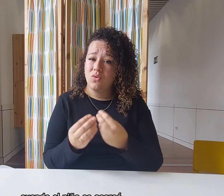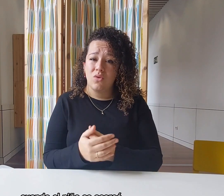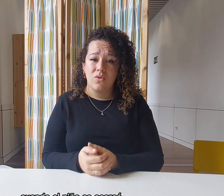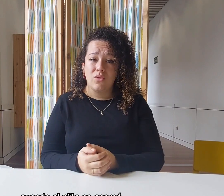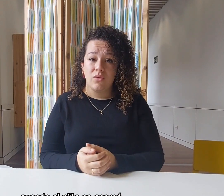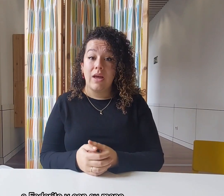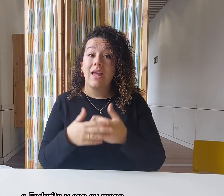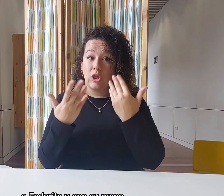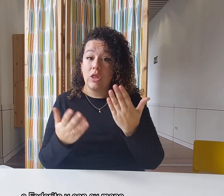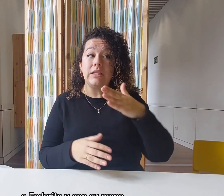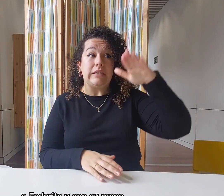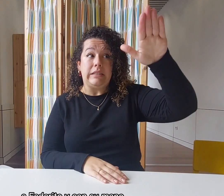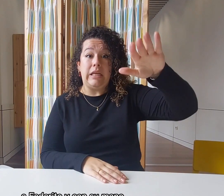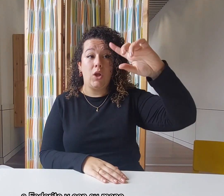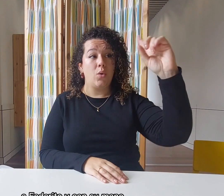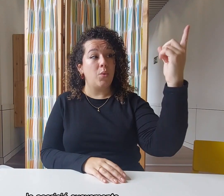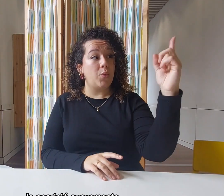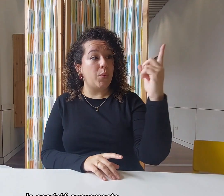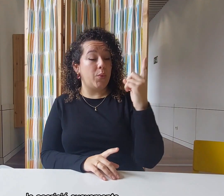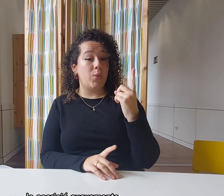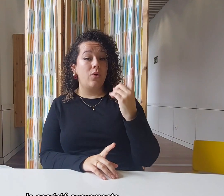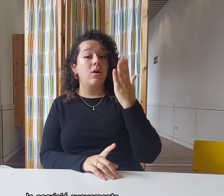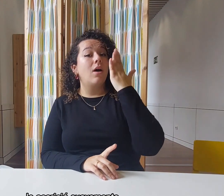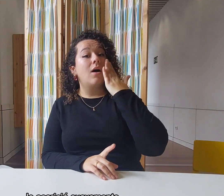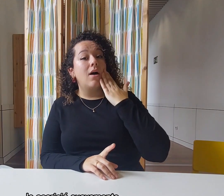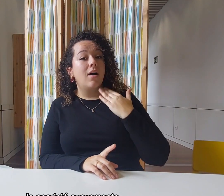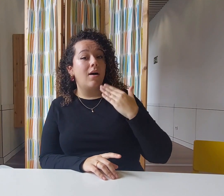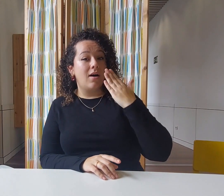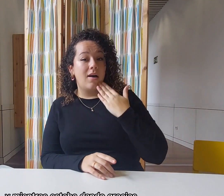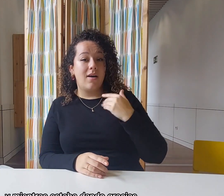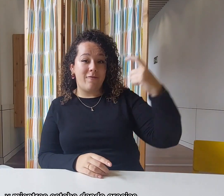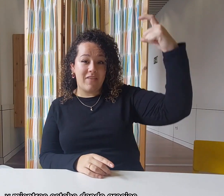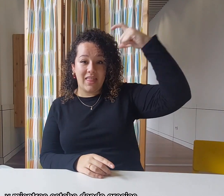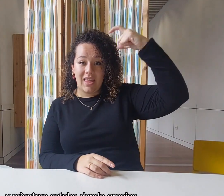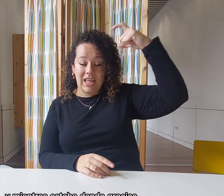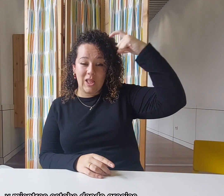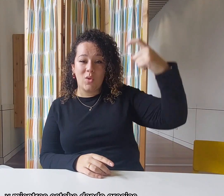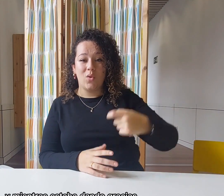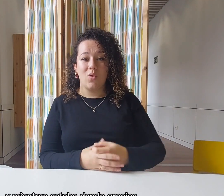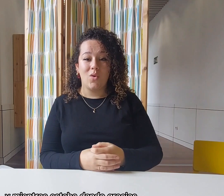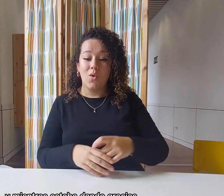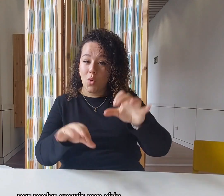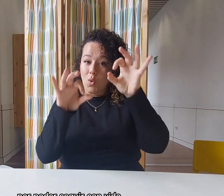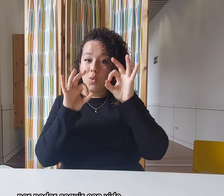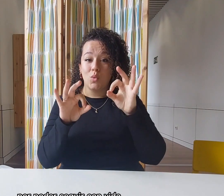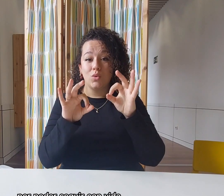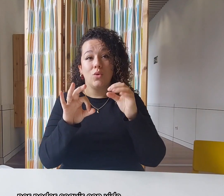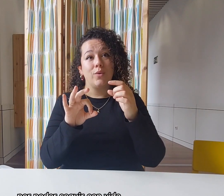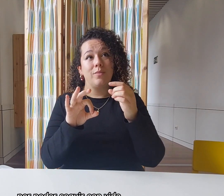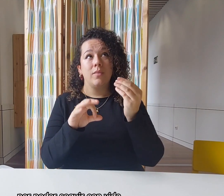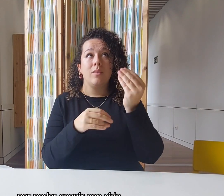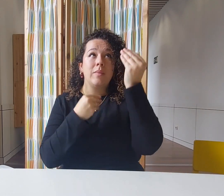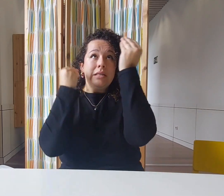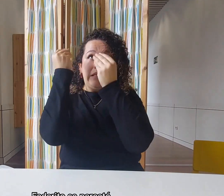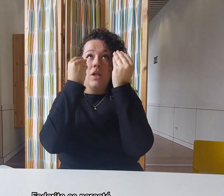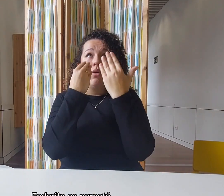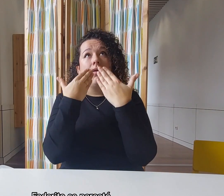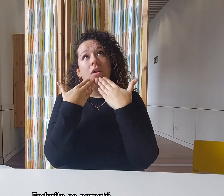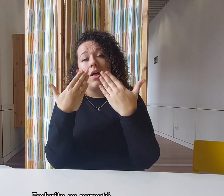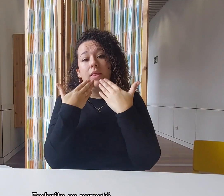se acercó a Federito y con su mano le acarició suavemente. Y mientras estaba dando gracias por poder seguir con vida, Federito se